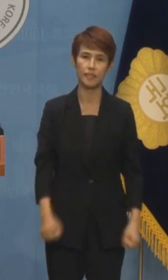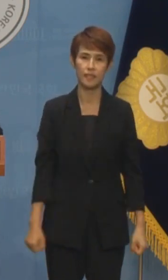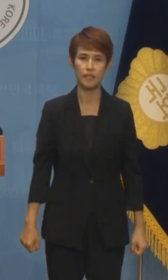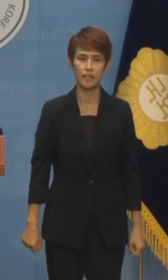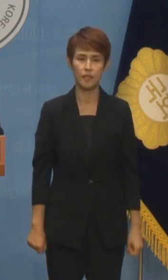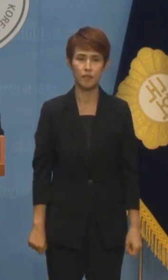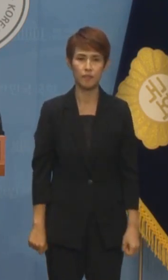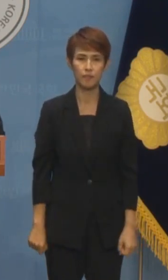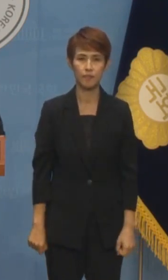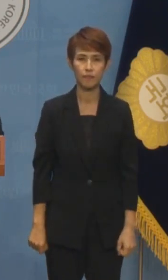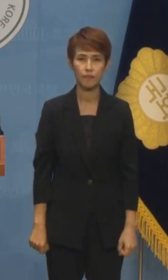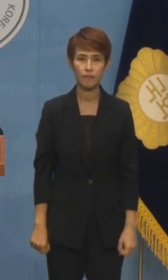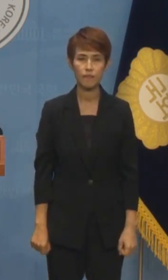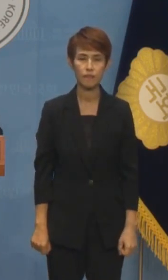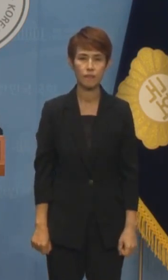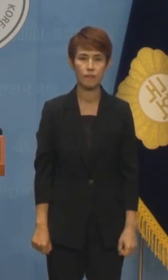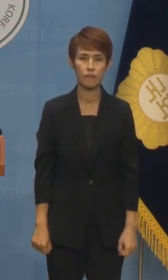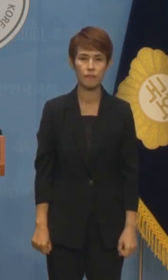명백해졌습니다.